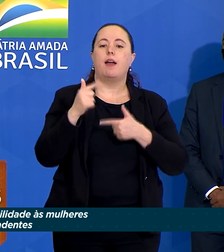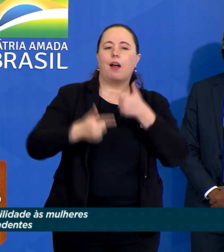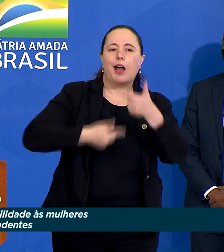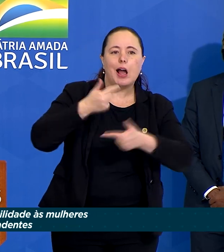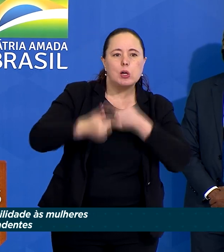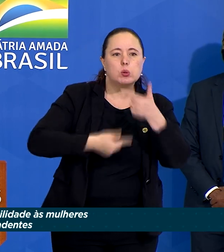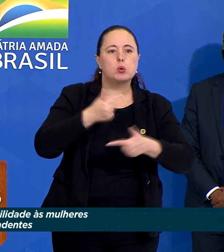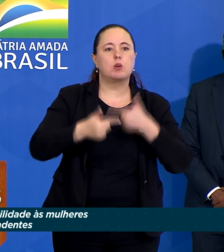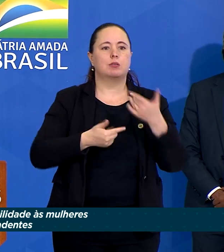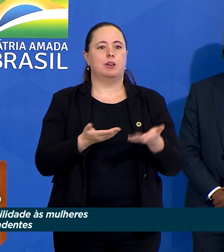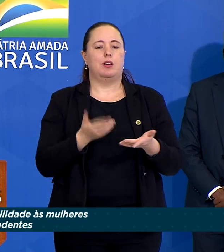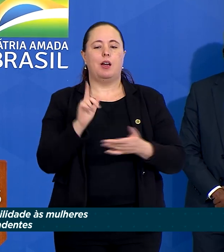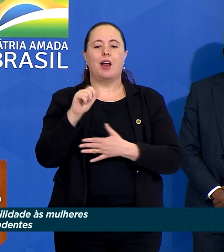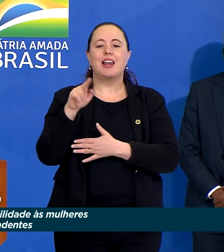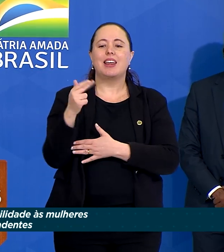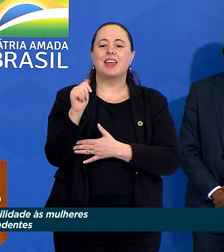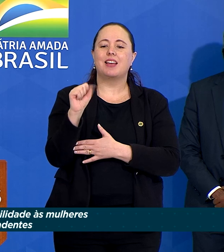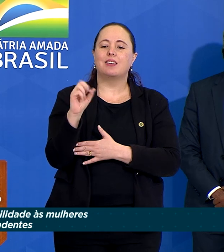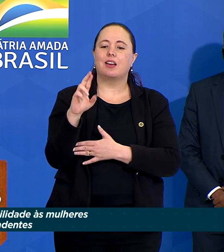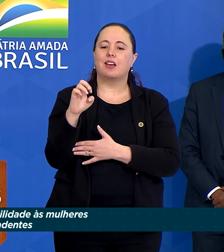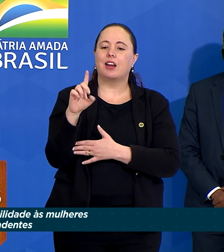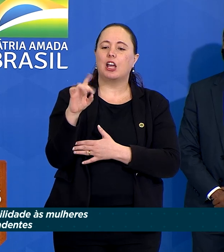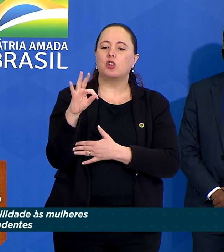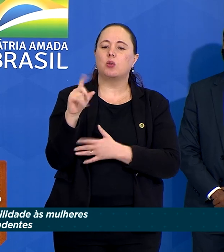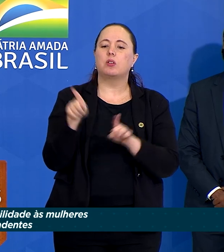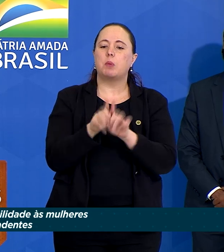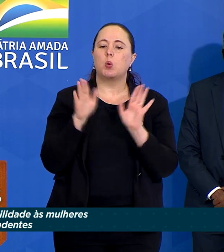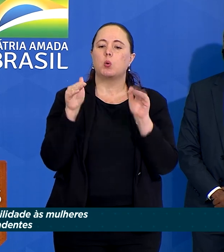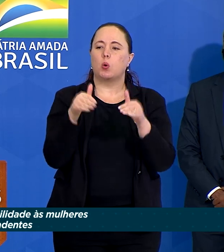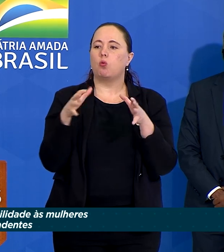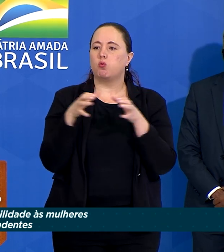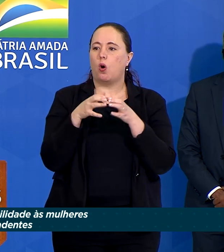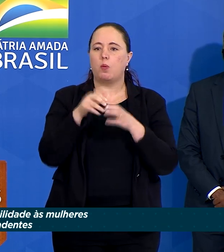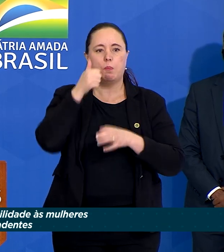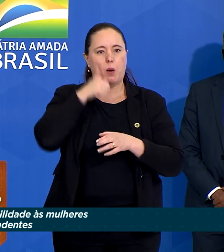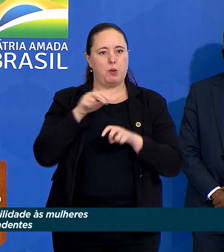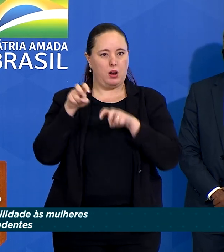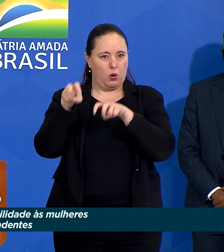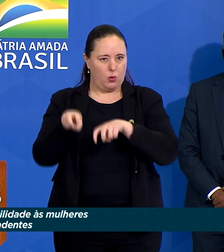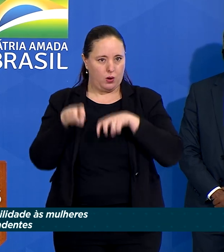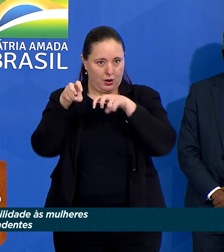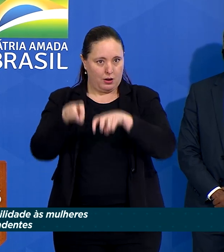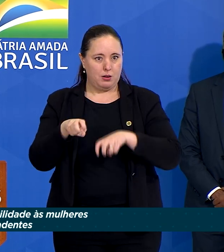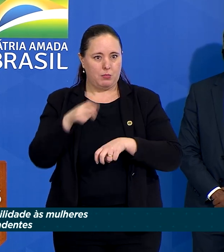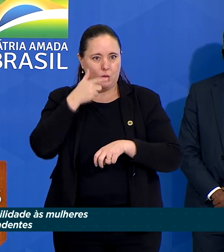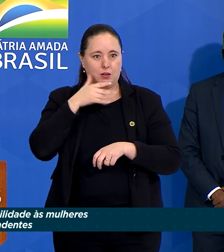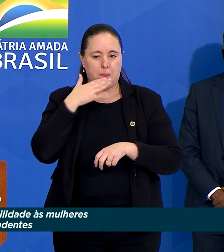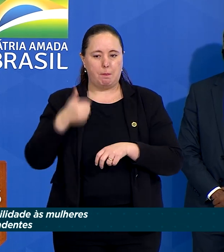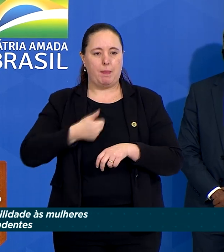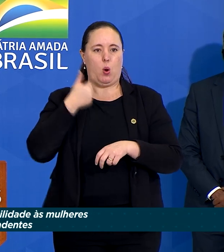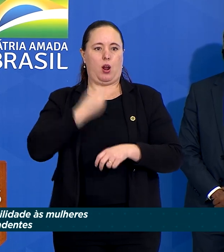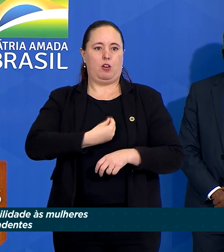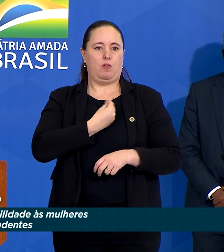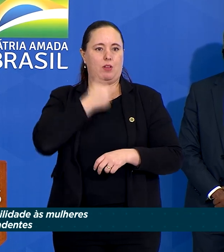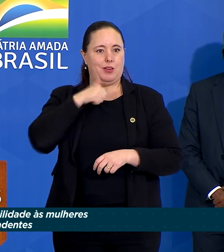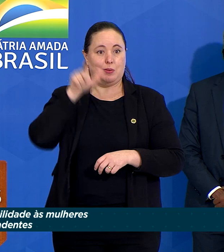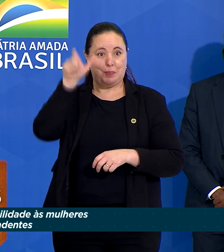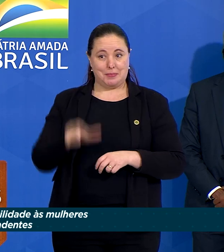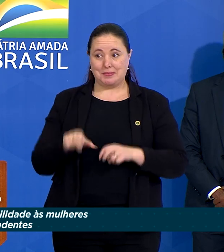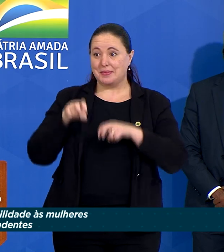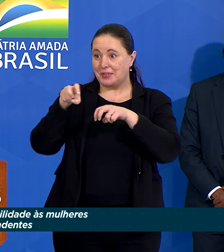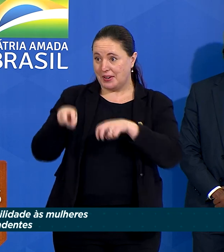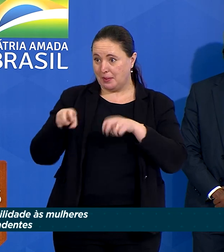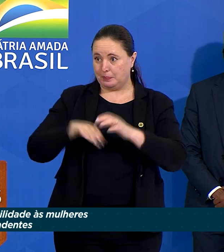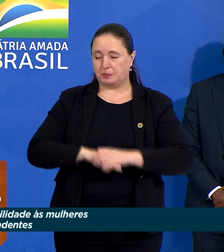linhas de crédito também para possibilitar a melhoria de vida dessas mulheres. E é